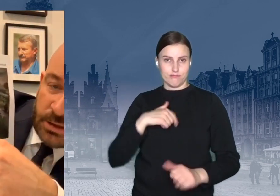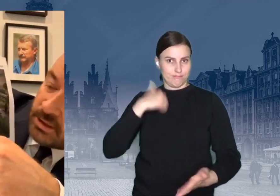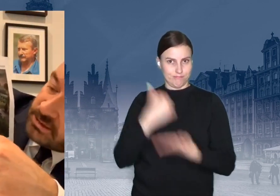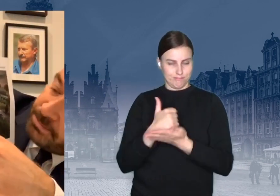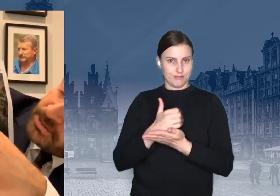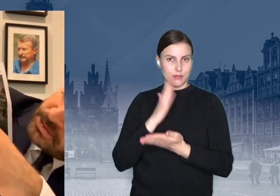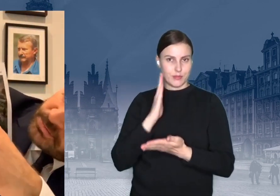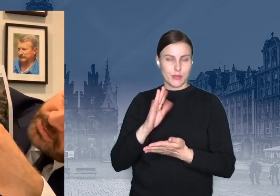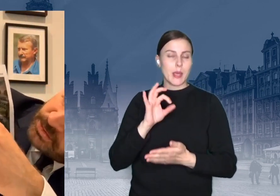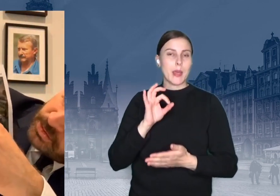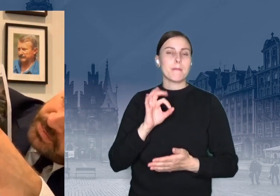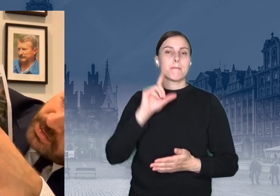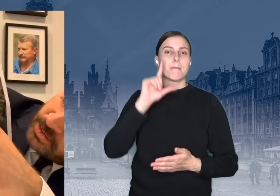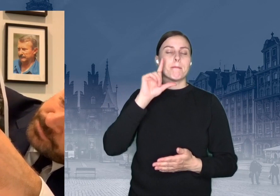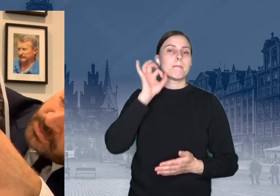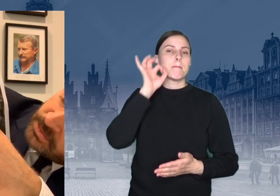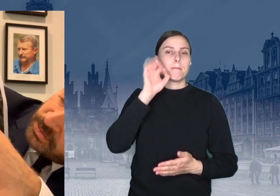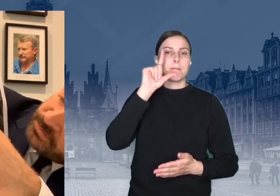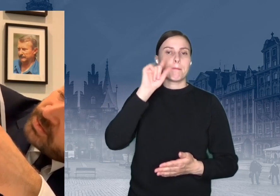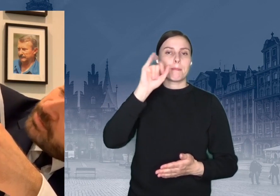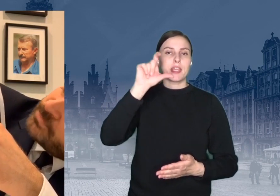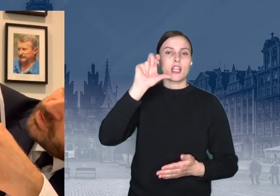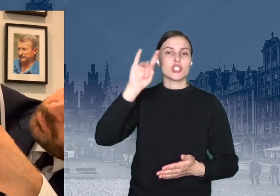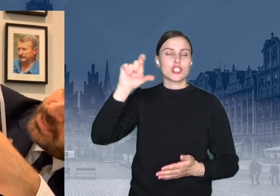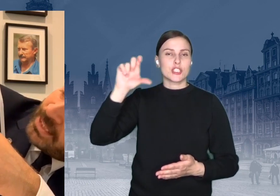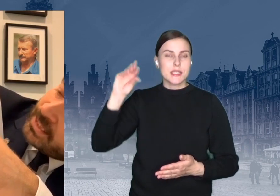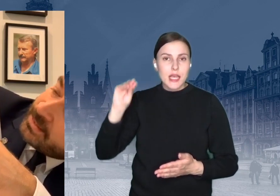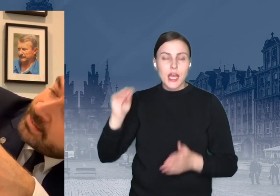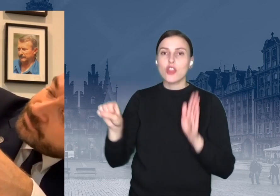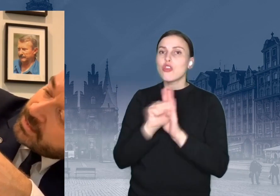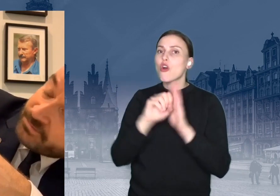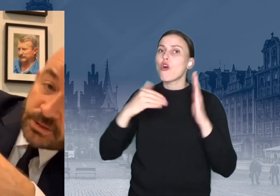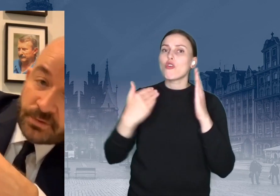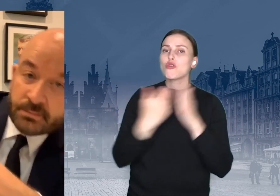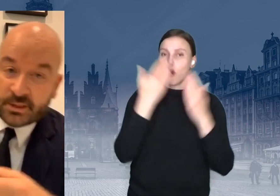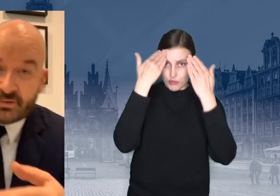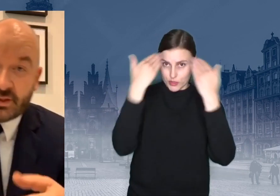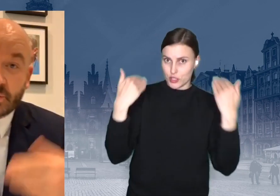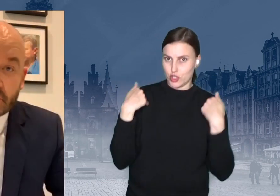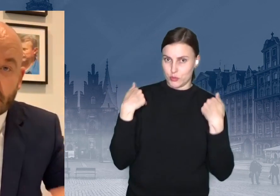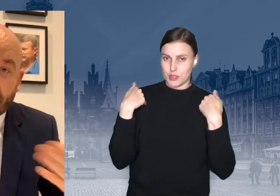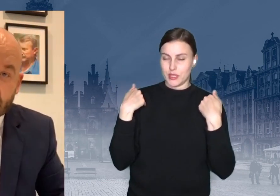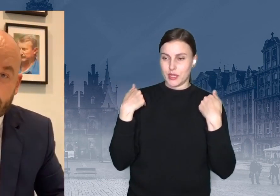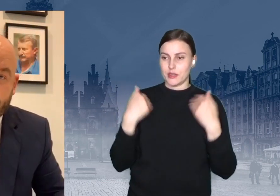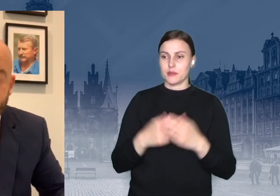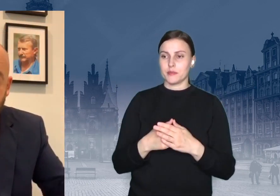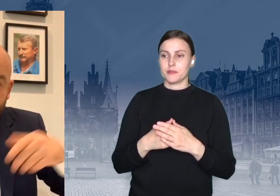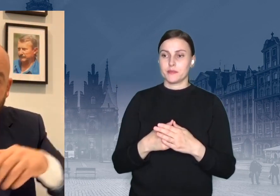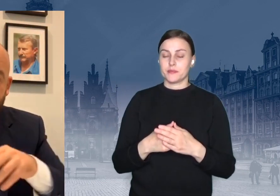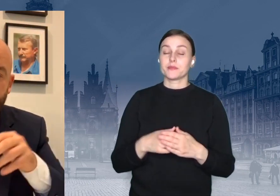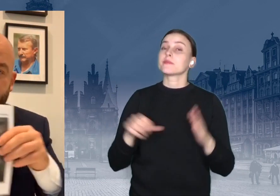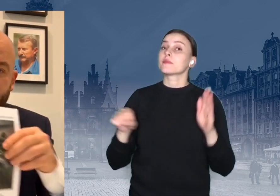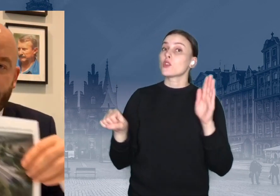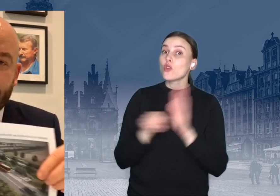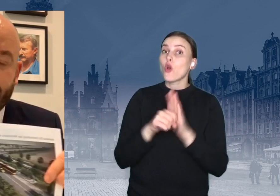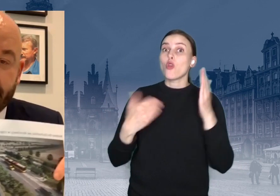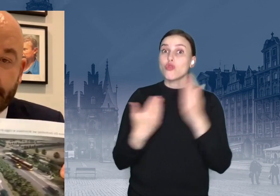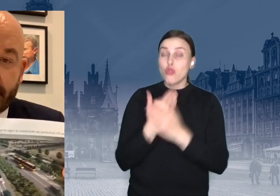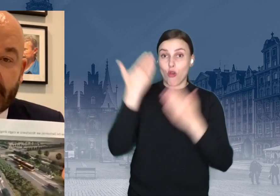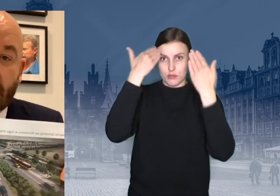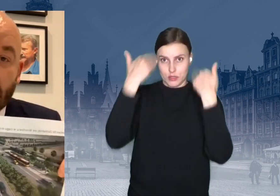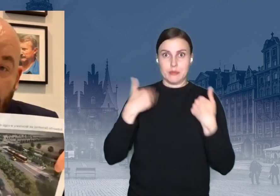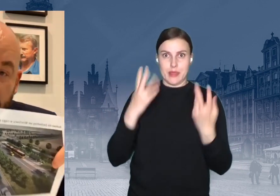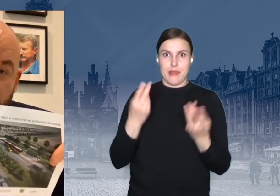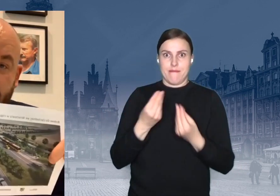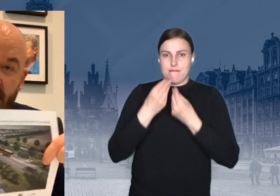z Pilczyc, z Pilczyc właśnie do nowego szpitala, a właściwie za chwilę nowych szpitali, bo mam nadzieję, że powstanie